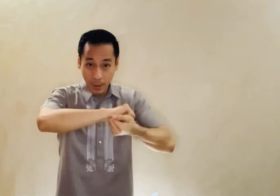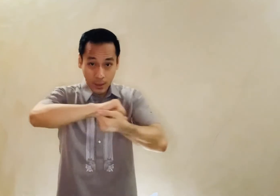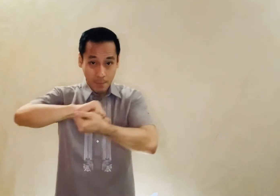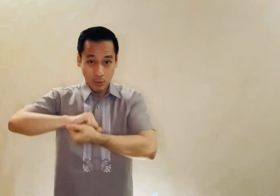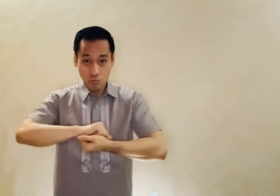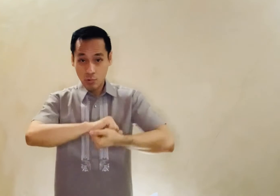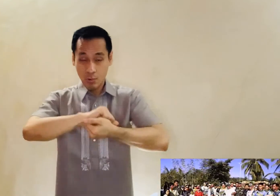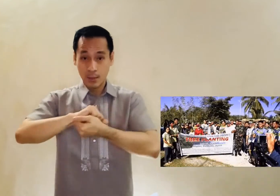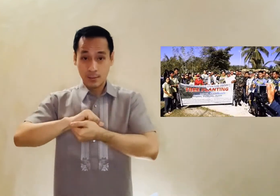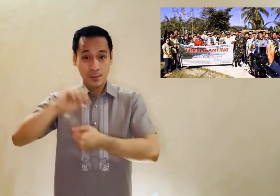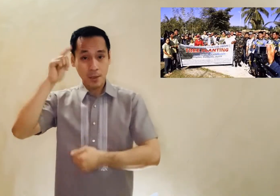Pakikipagtulungan sa pamahalaan